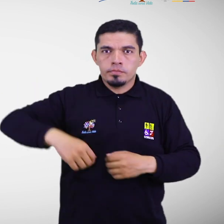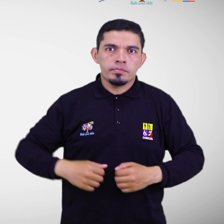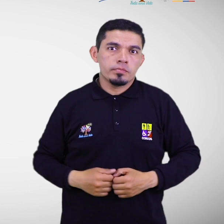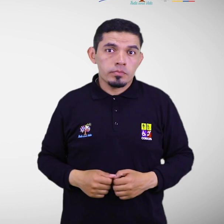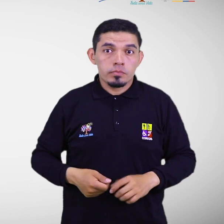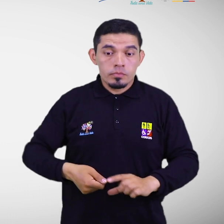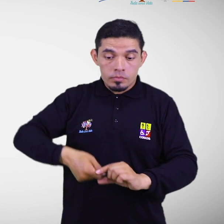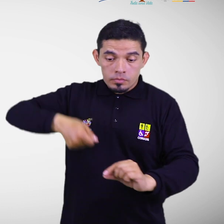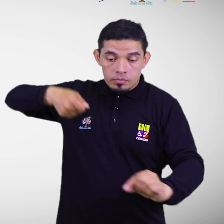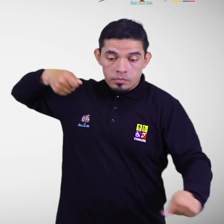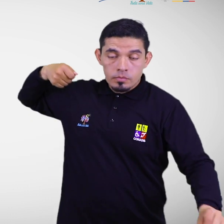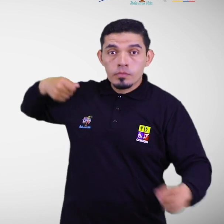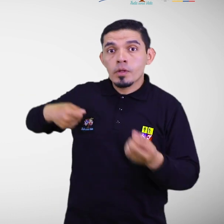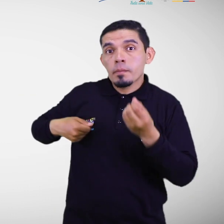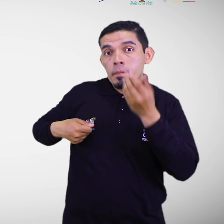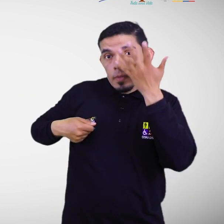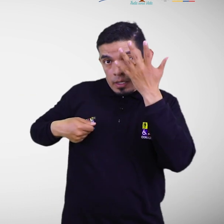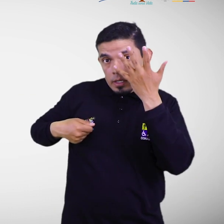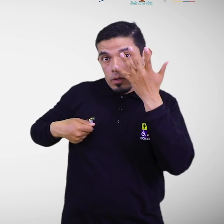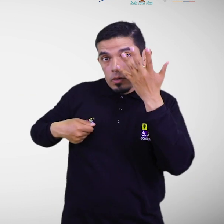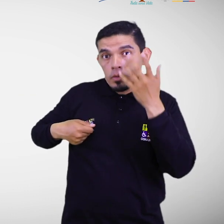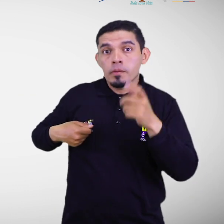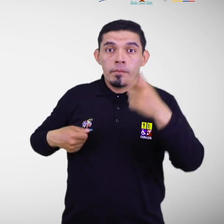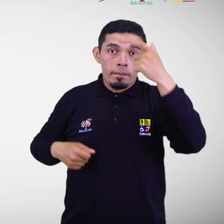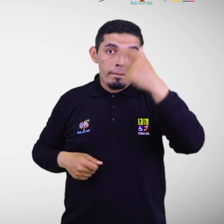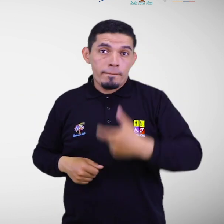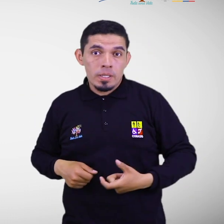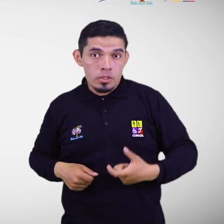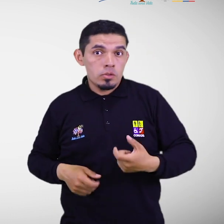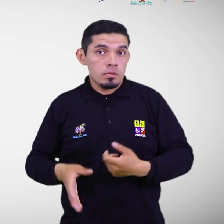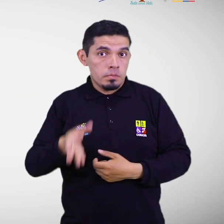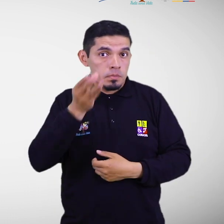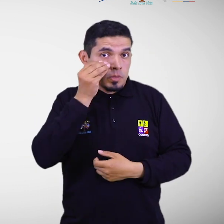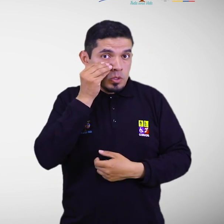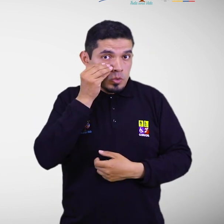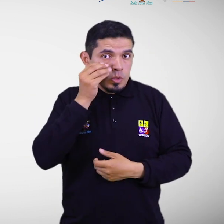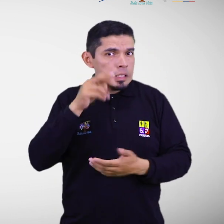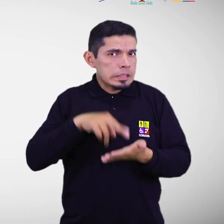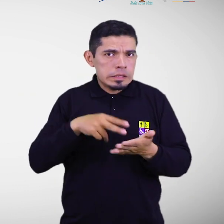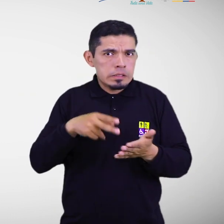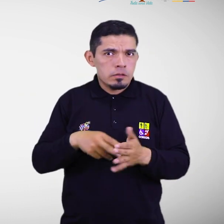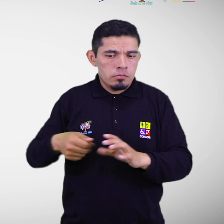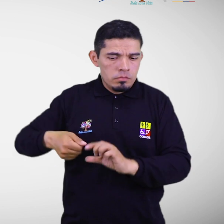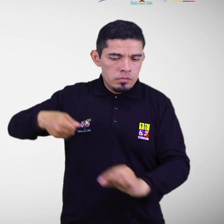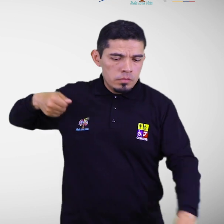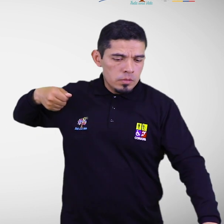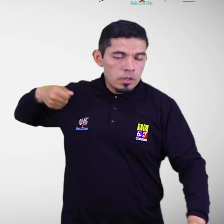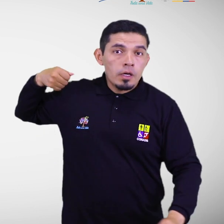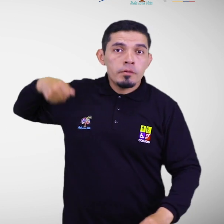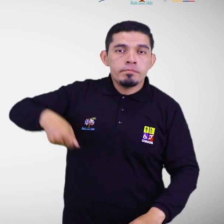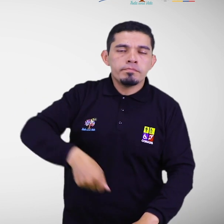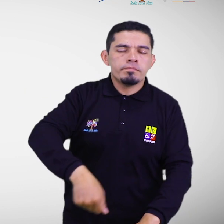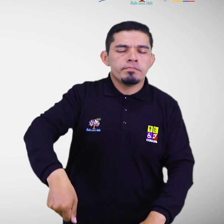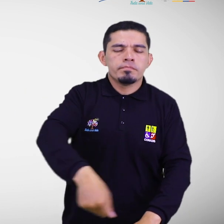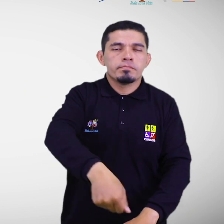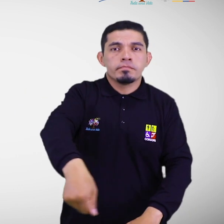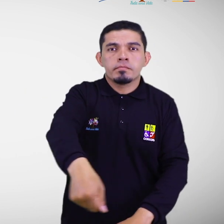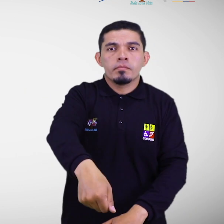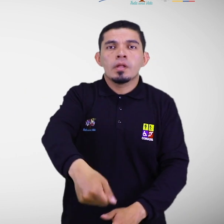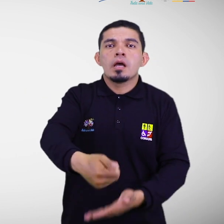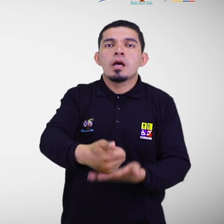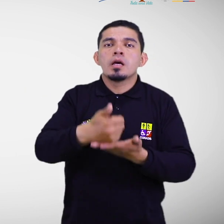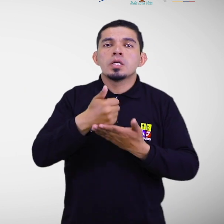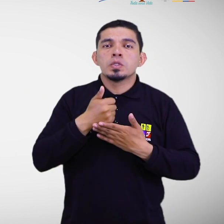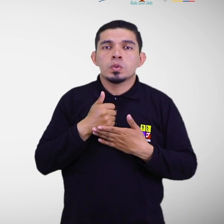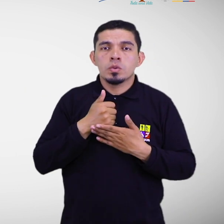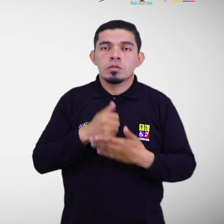bastón blanco, que utilizan muchas personas con discapacidad visual es un dispositivo de apoyo que permite identificar los objetos